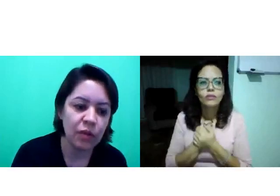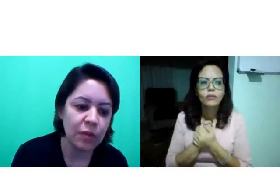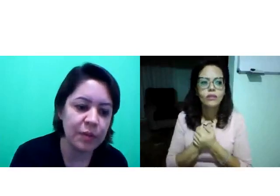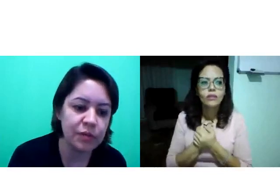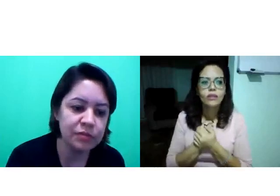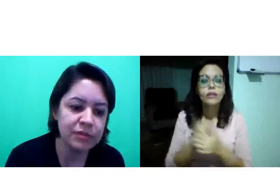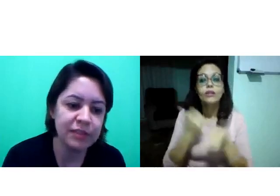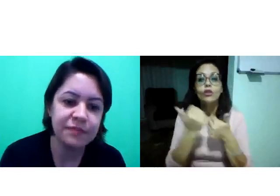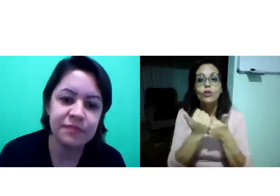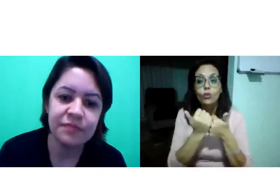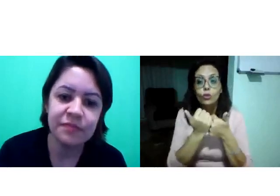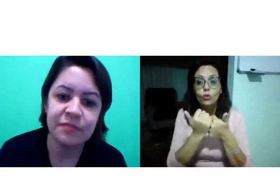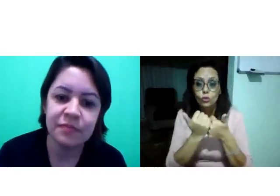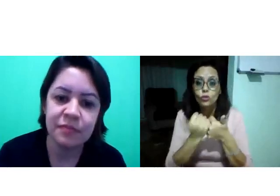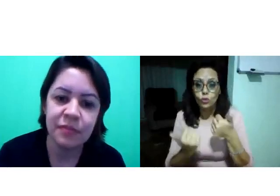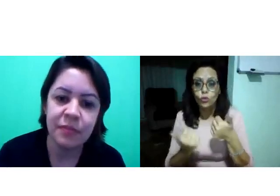Alguma pergunta?